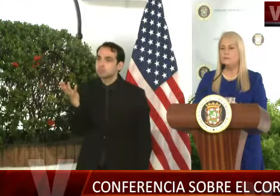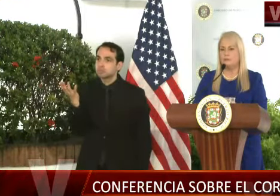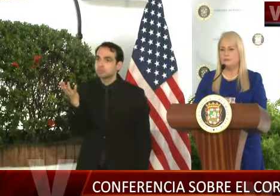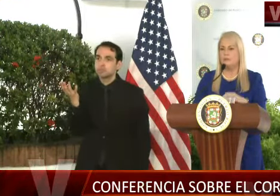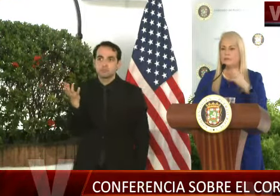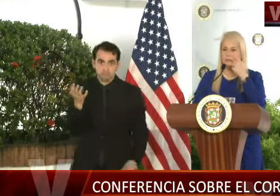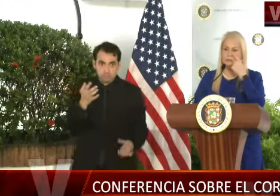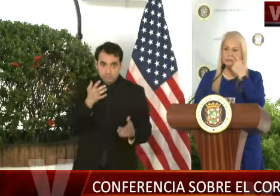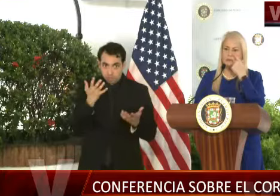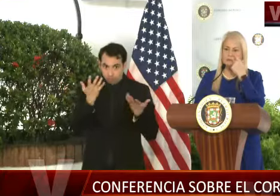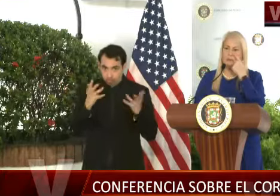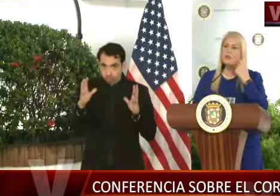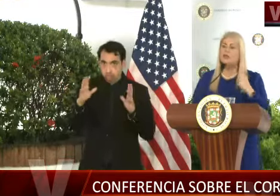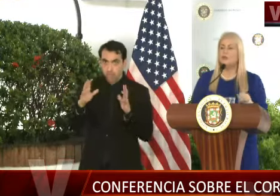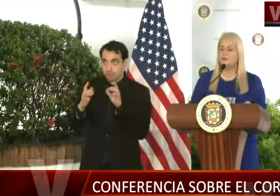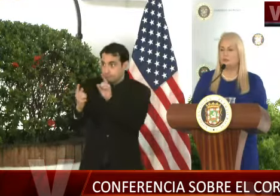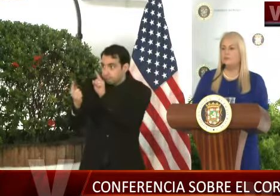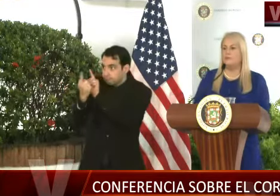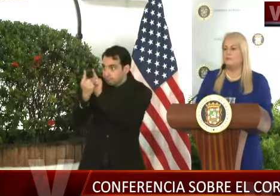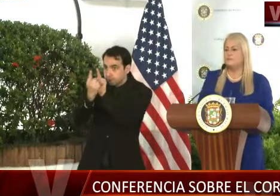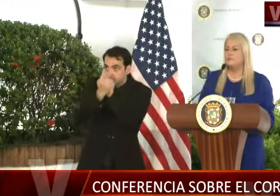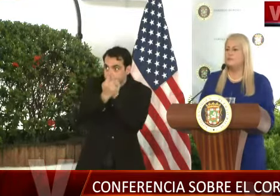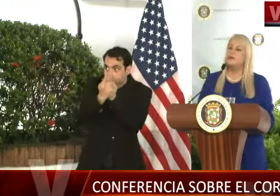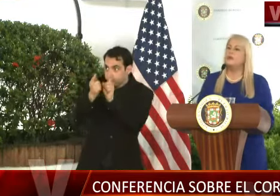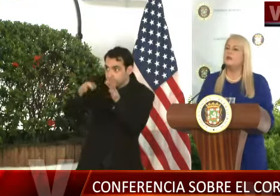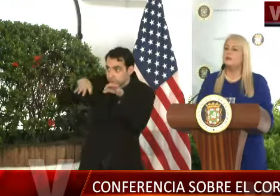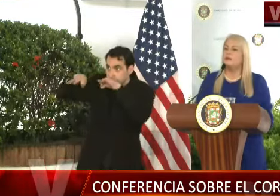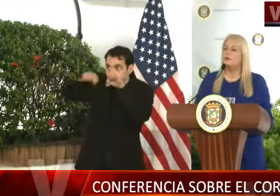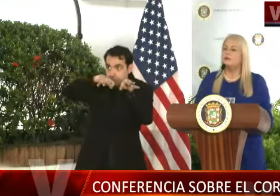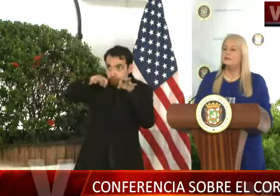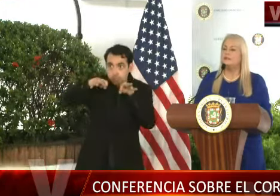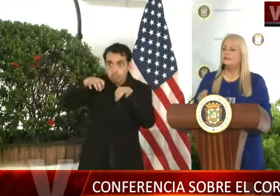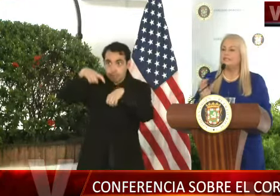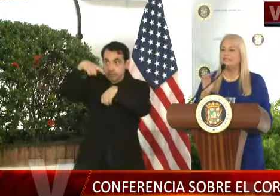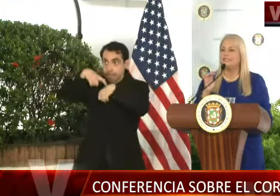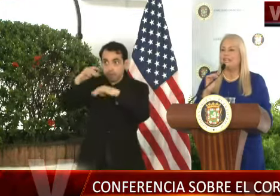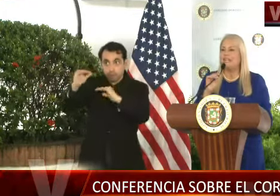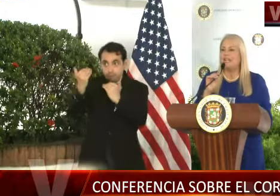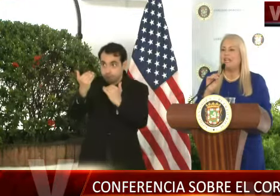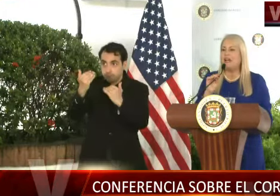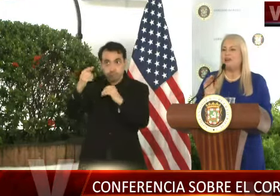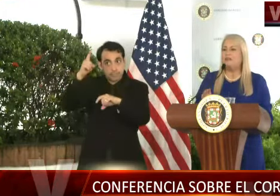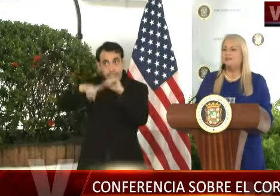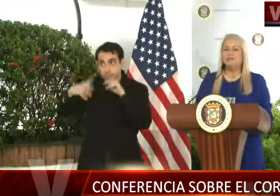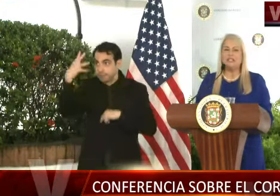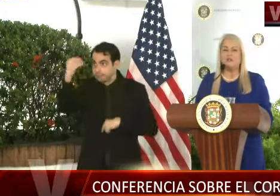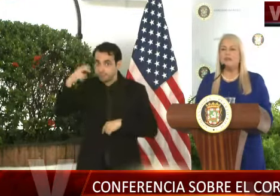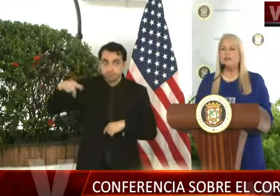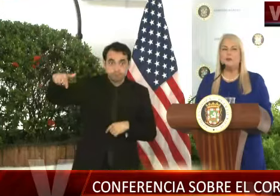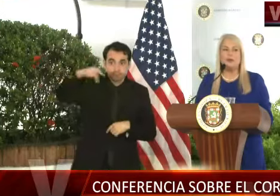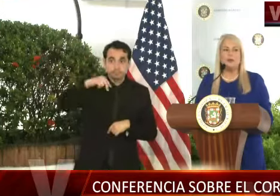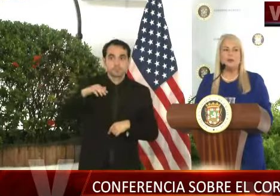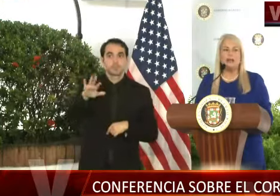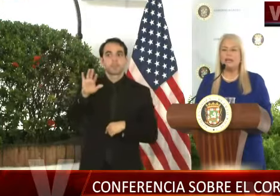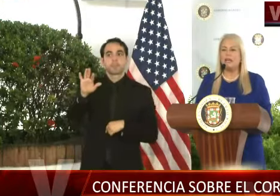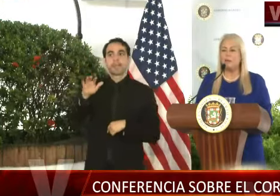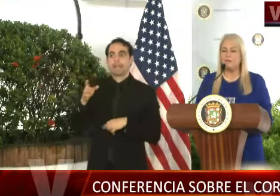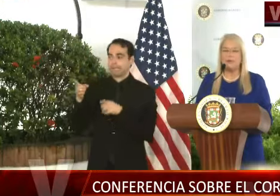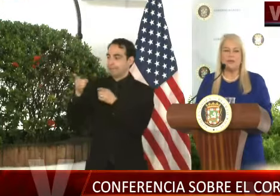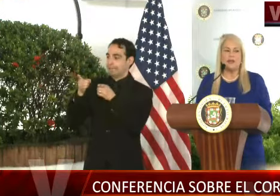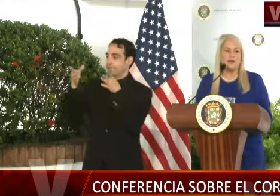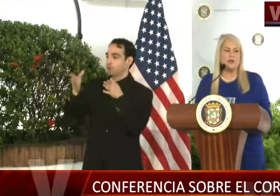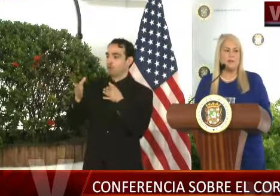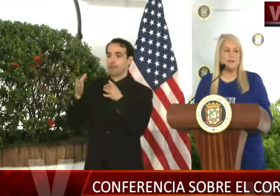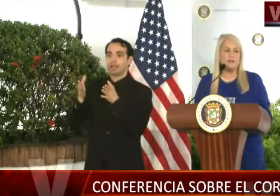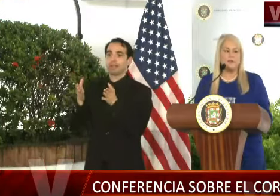los turistas puedan también hacer caso sobre el toque? Y me queda la mía, así que por favor. La directora de puertos, Carla